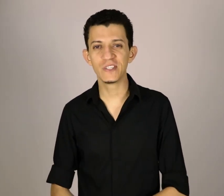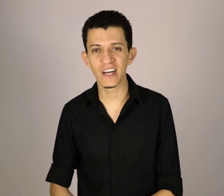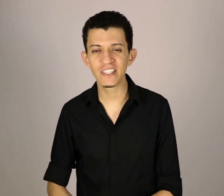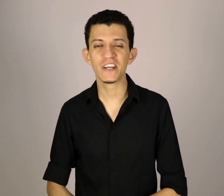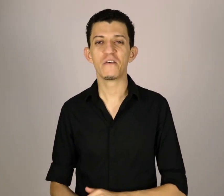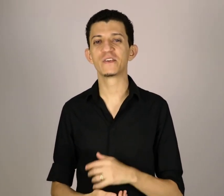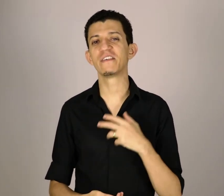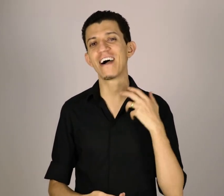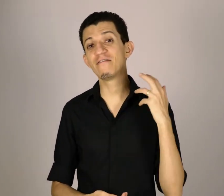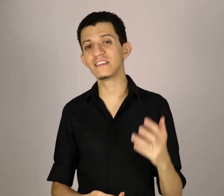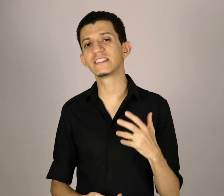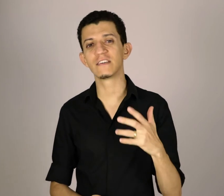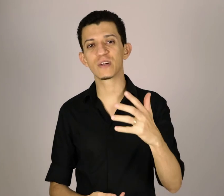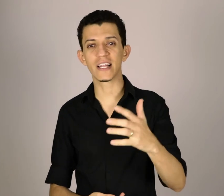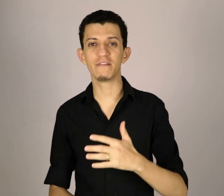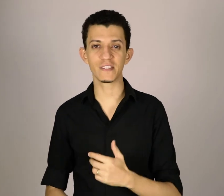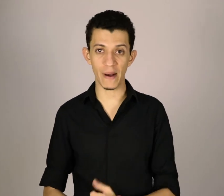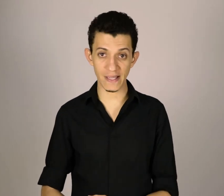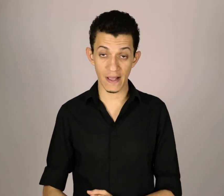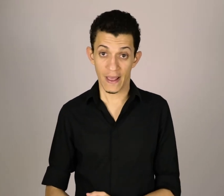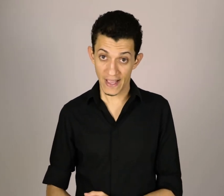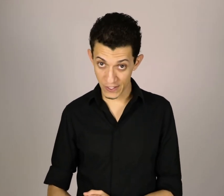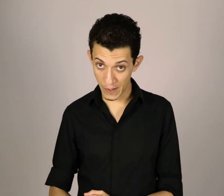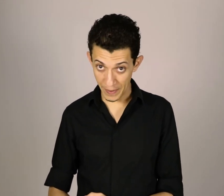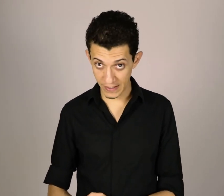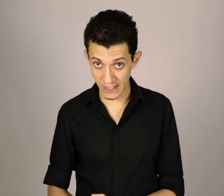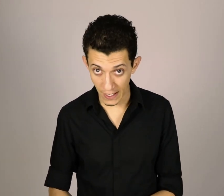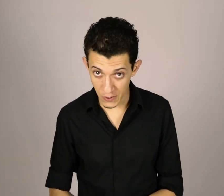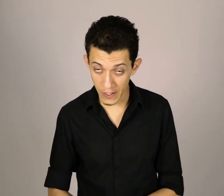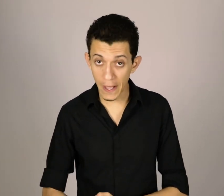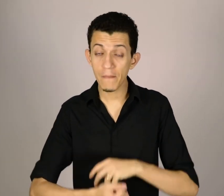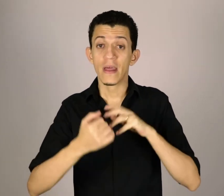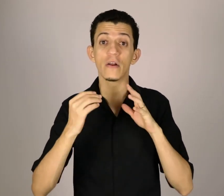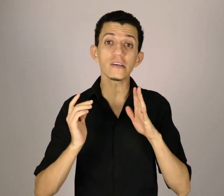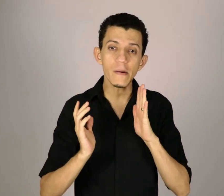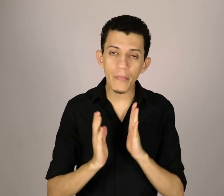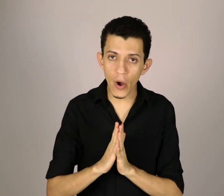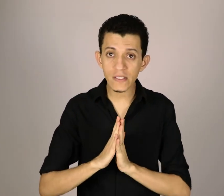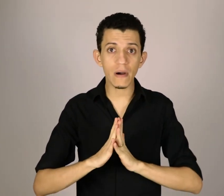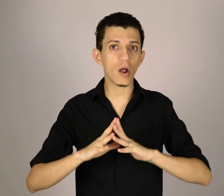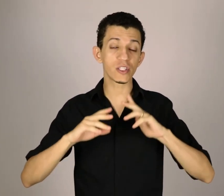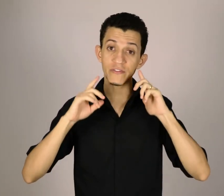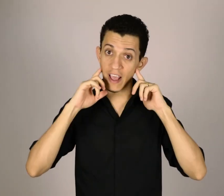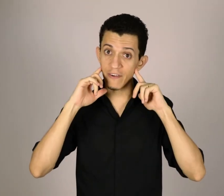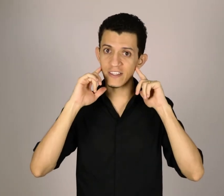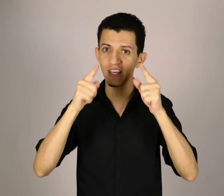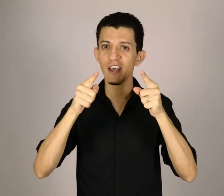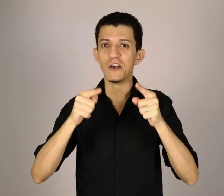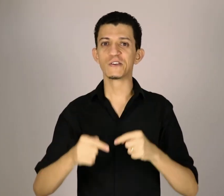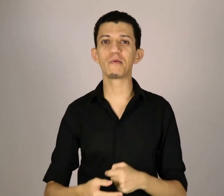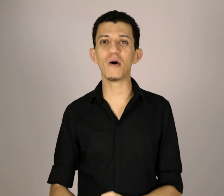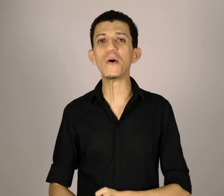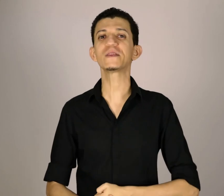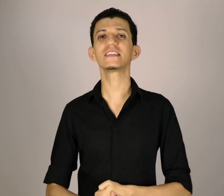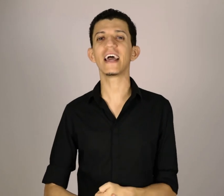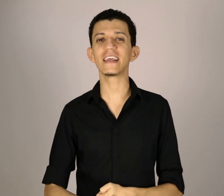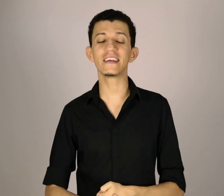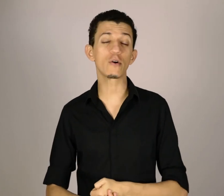diante, você vai avançando cada vez mais em seus aprendizantes, ok? Na nossa próxima aula, a gente vai refletir sobre uma outra técnica que eu